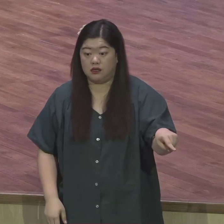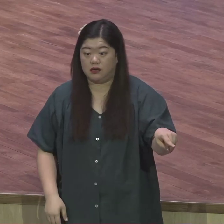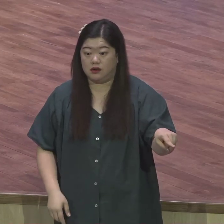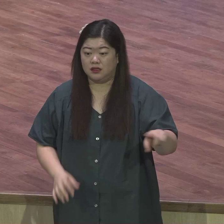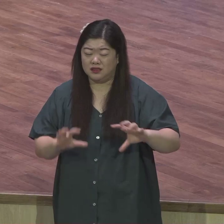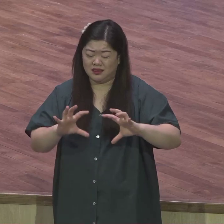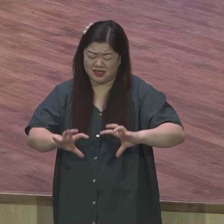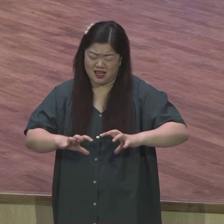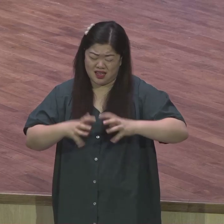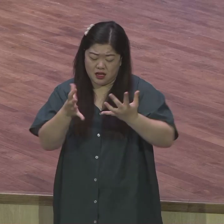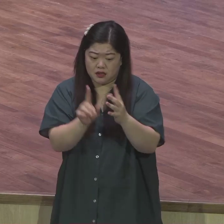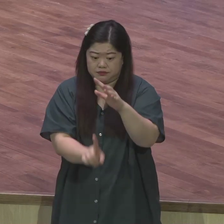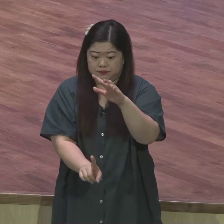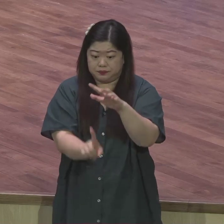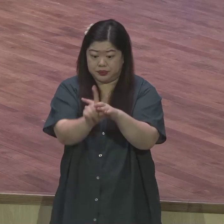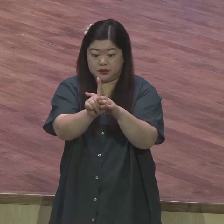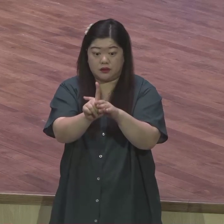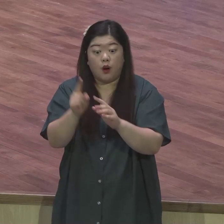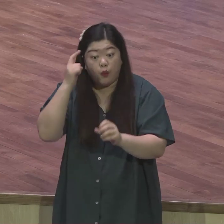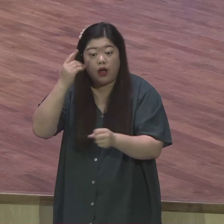덕군이 하나님이 찍었어요 그냥